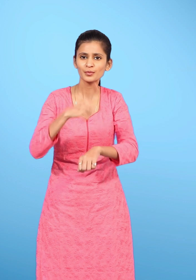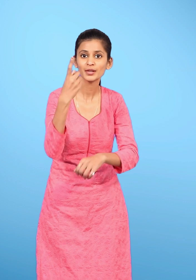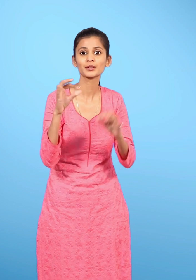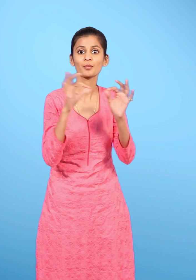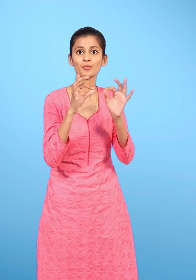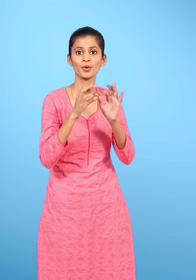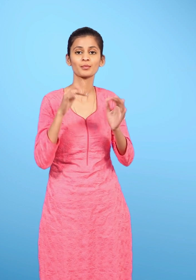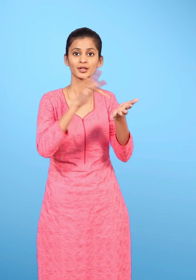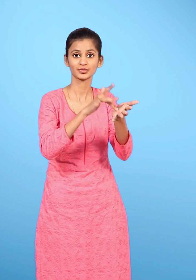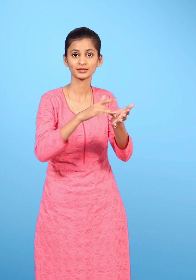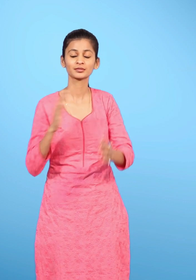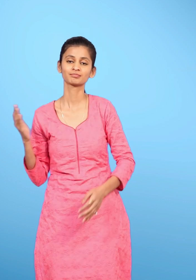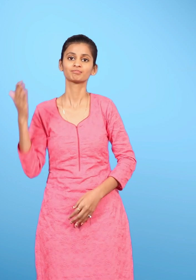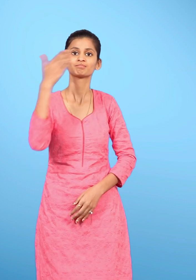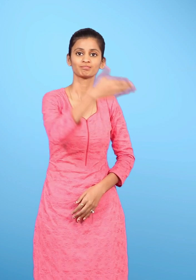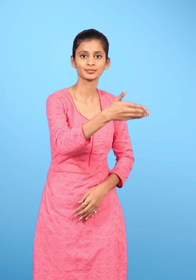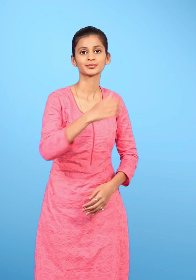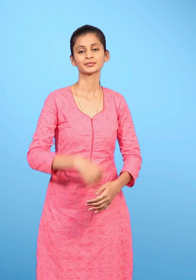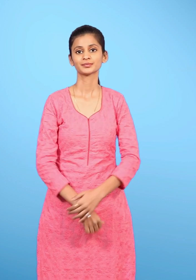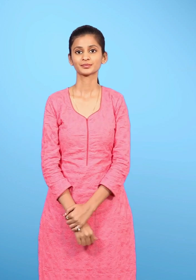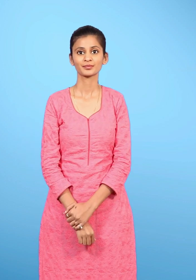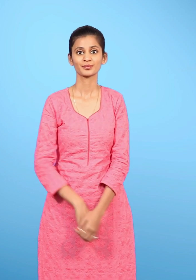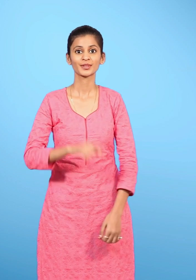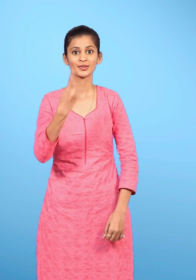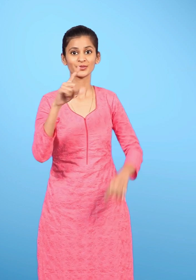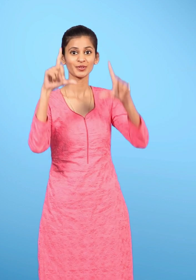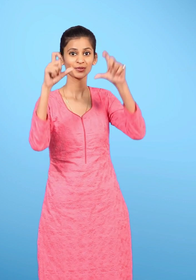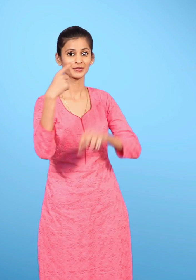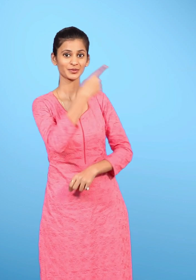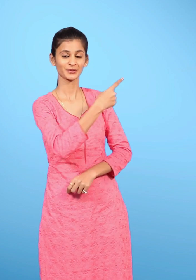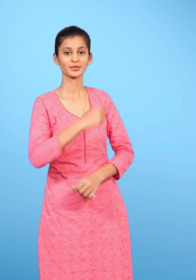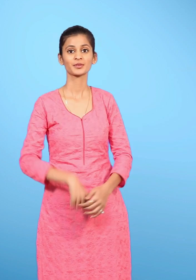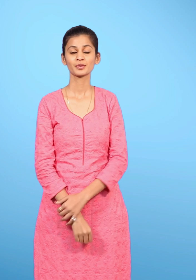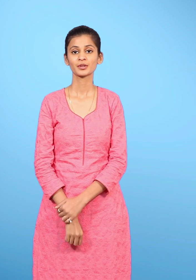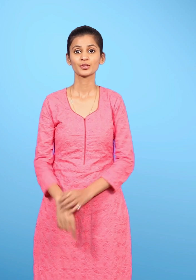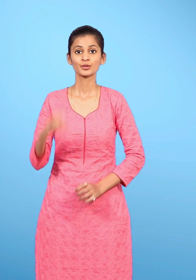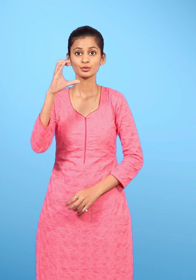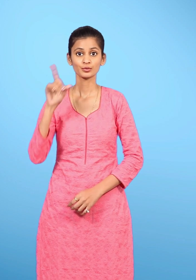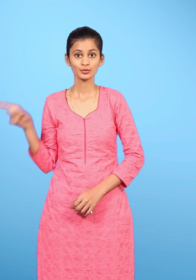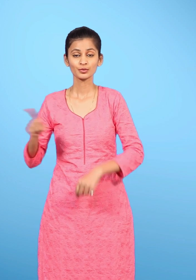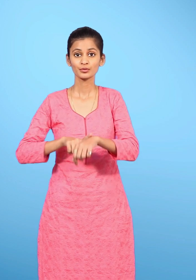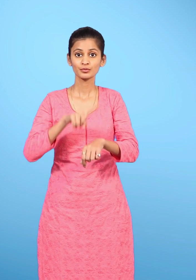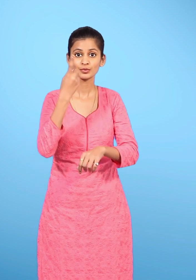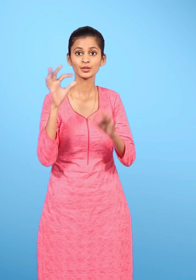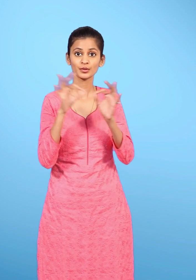मुंबई आया है पहले चित्र में छोटू बुंबई आया है